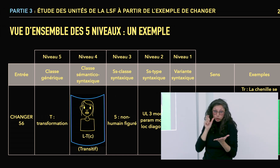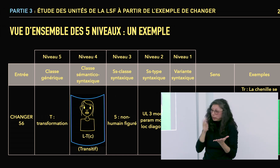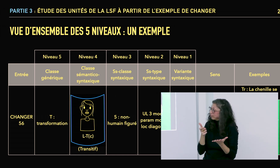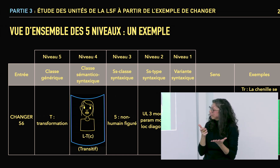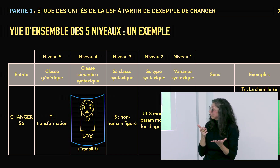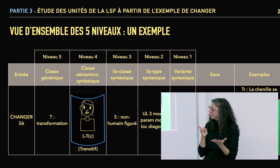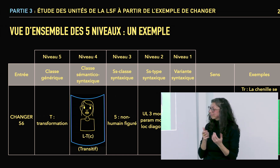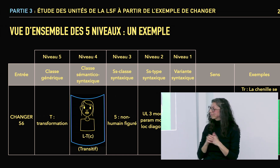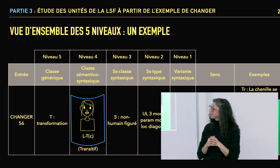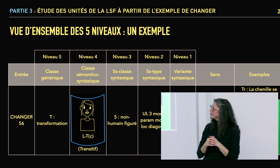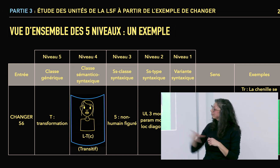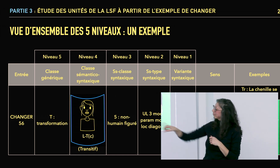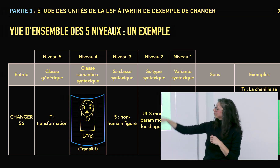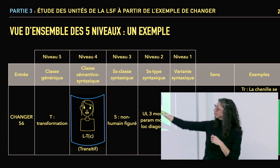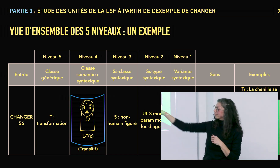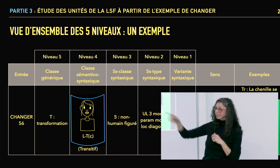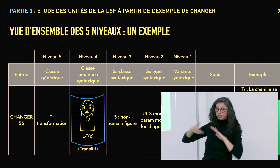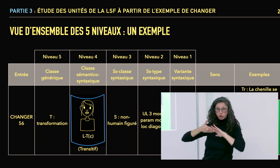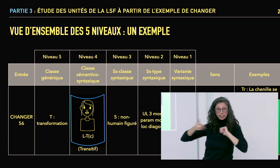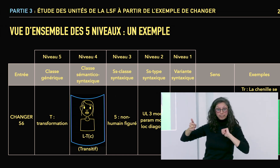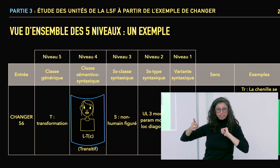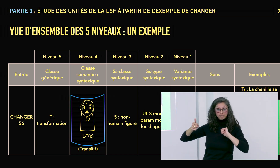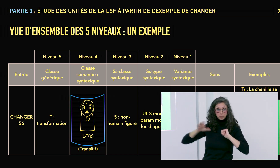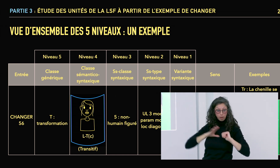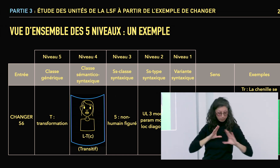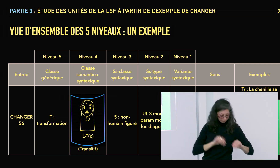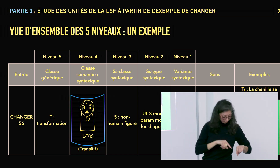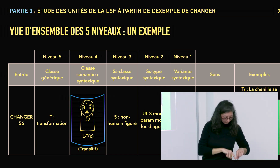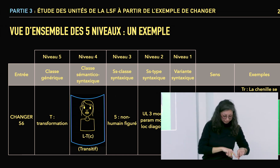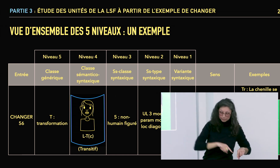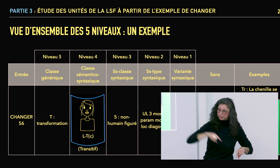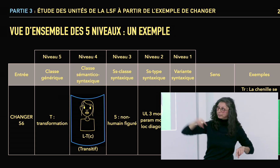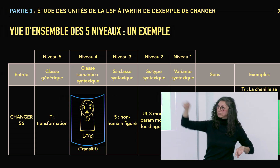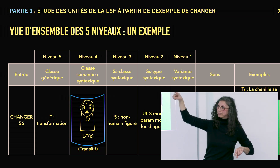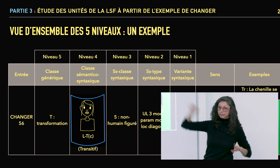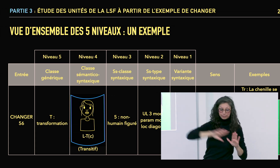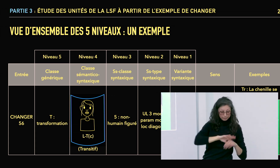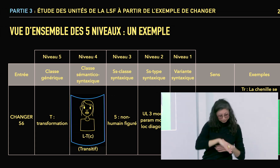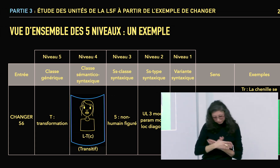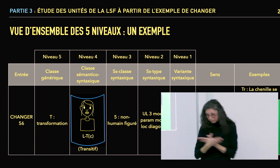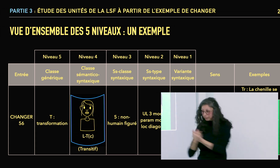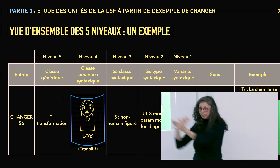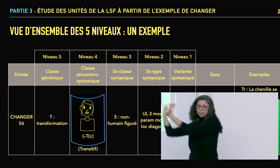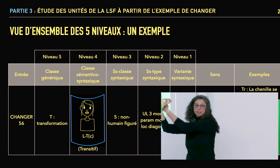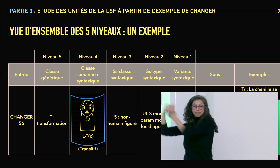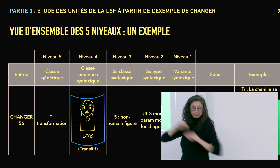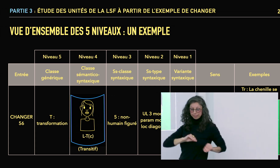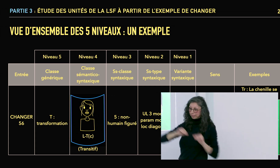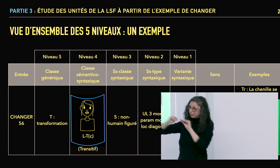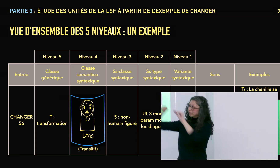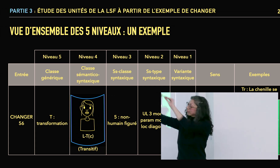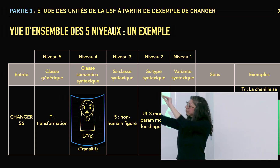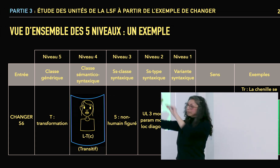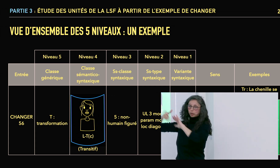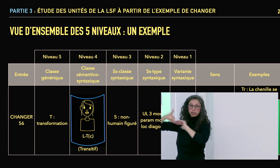effectivement, est bien présente. On a une transformation, c'est logique. On a ensuite quelque chose de transitif puisqu'on part d'un